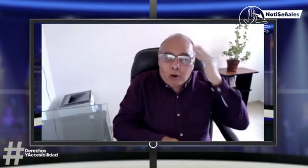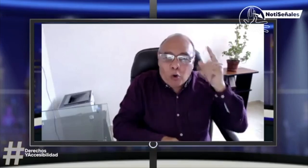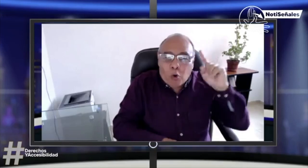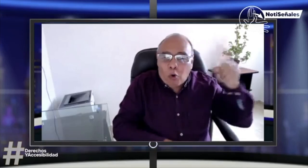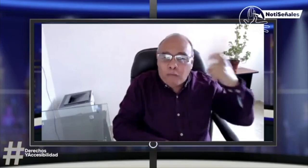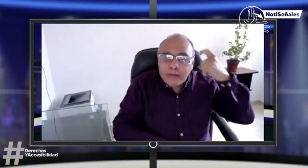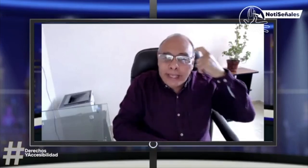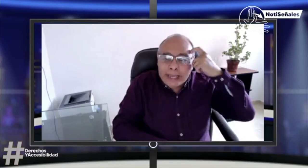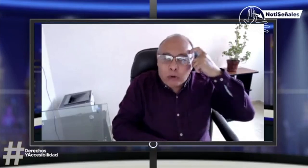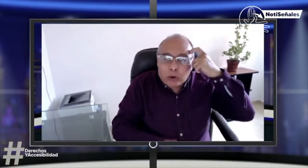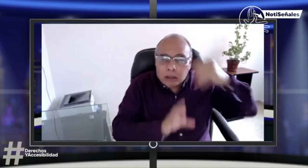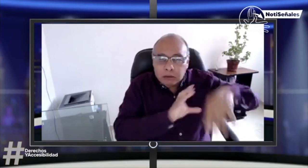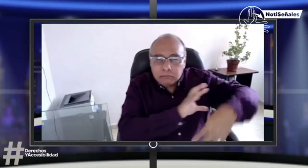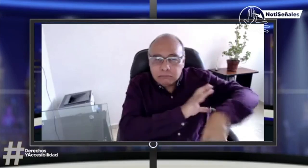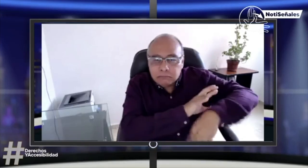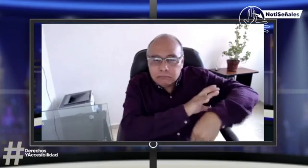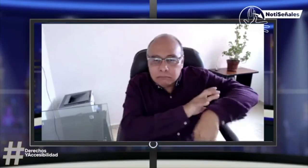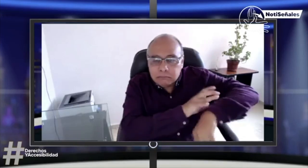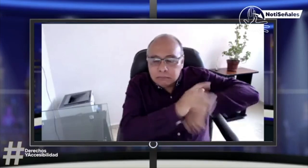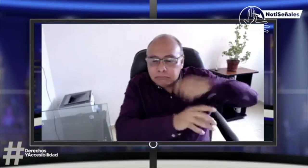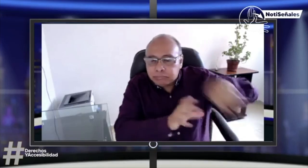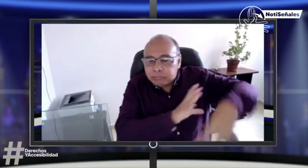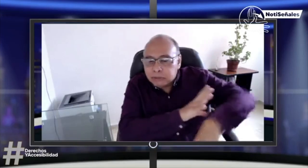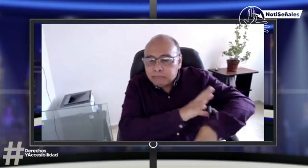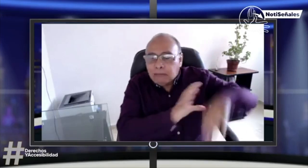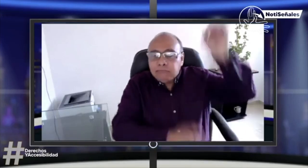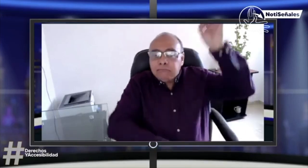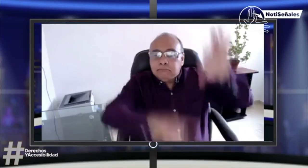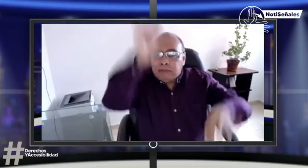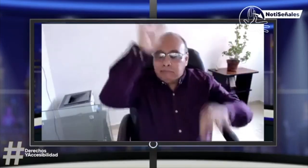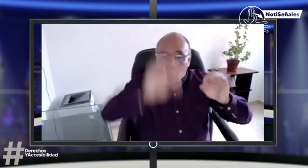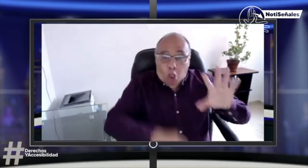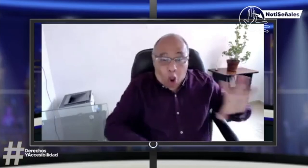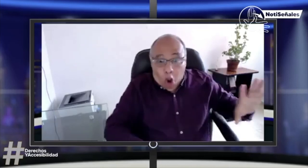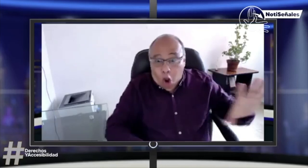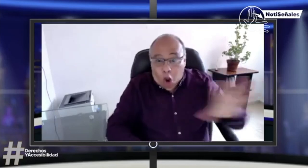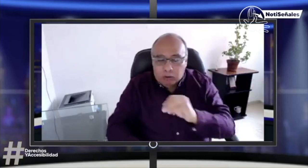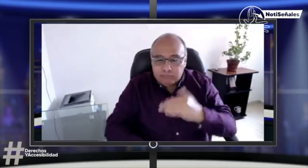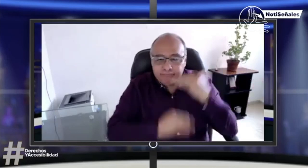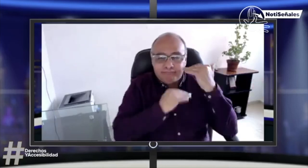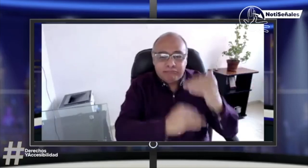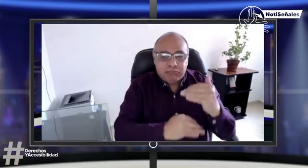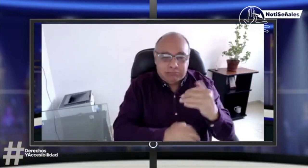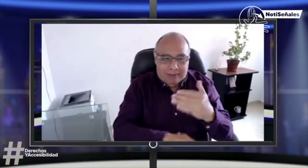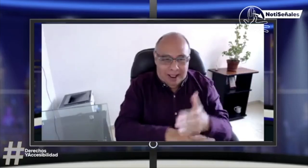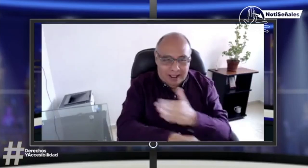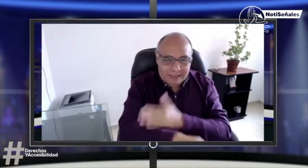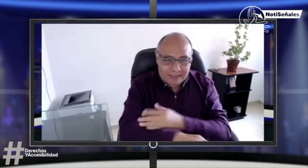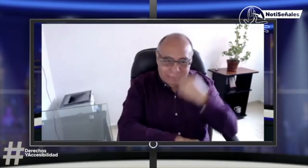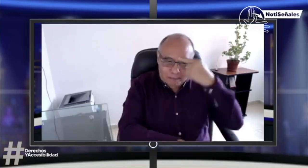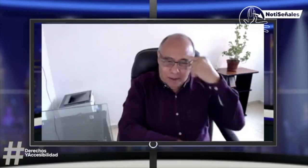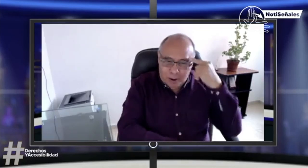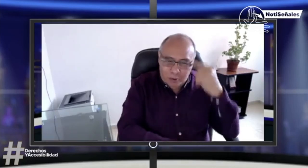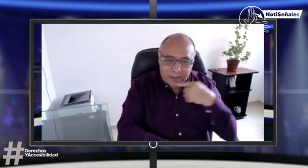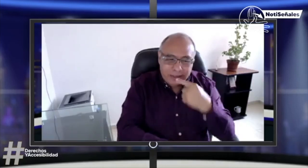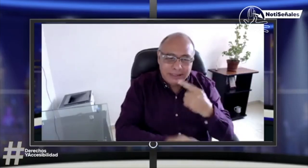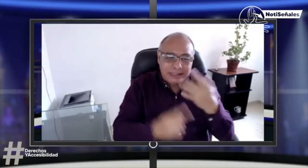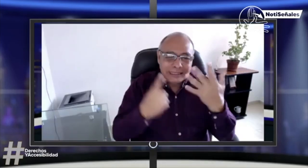estudiante universitario. Sabemos que el gobierno tiene un sorteo, ¿sí? Y se